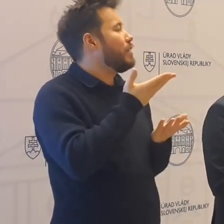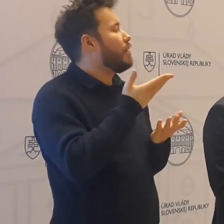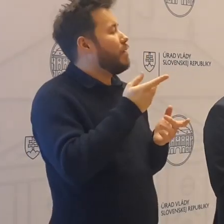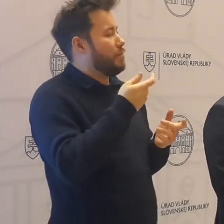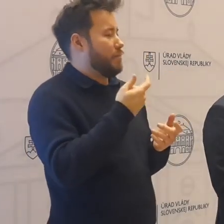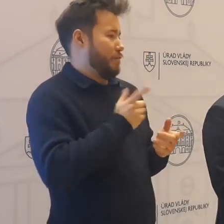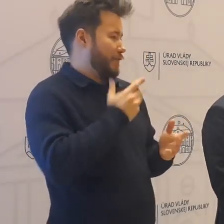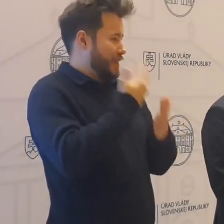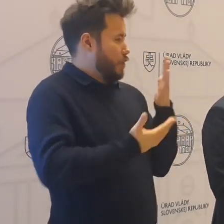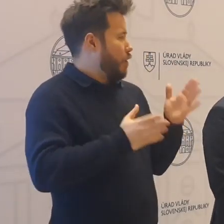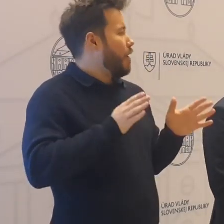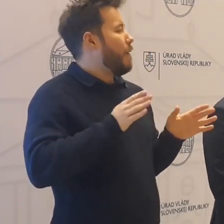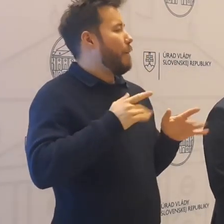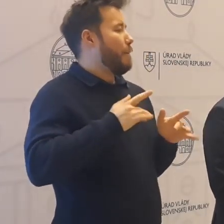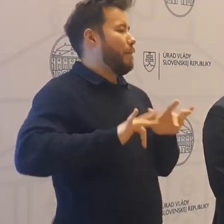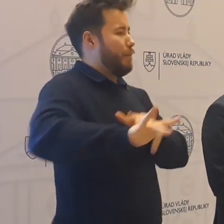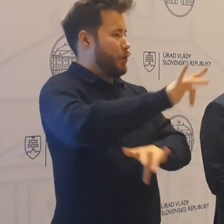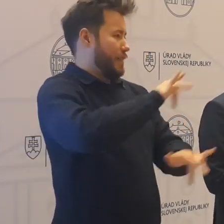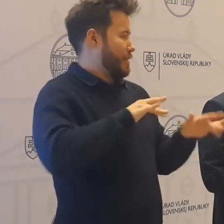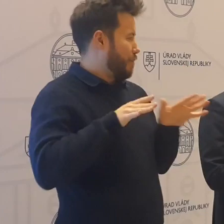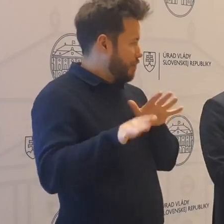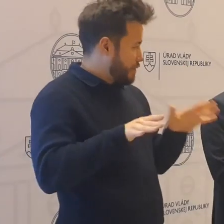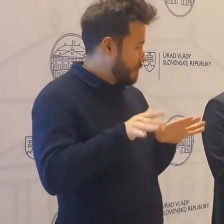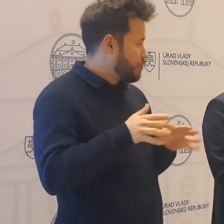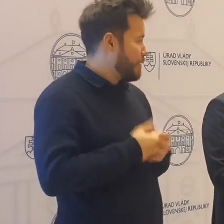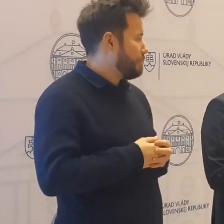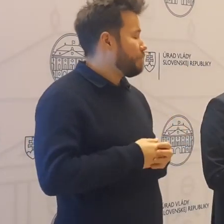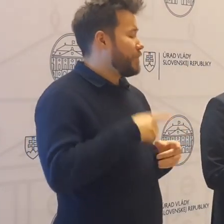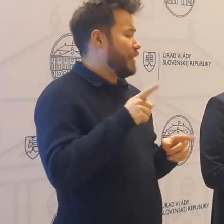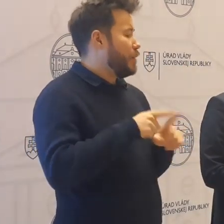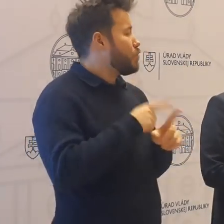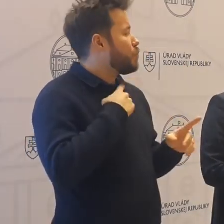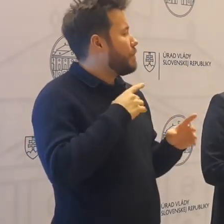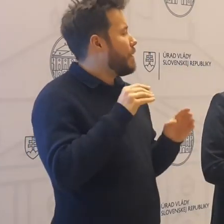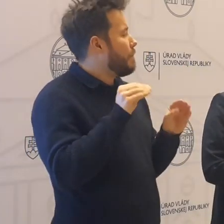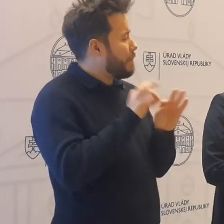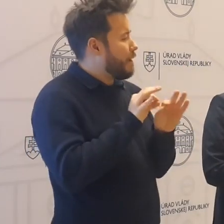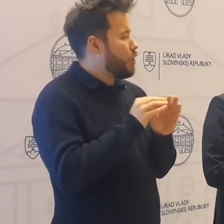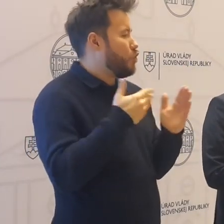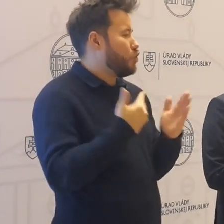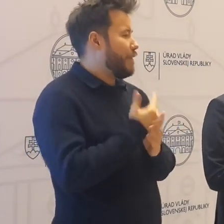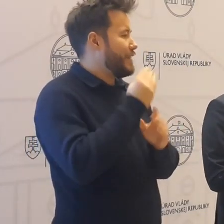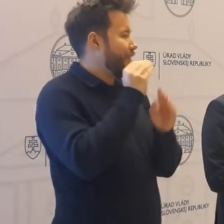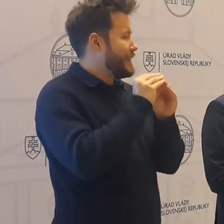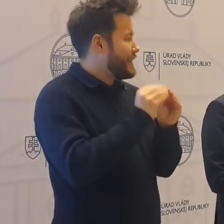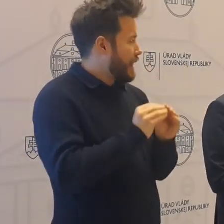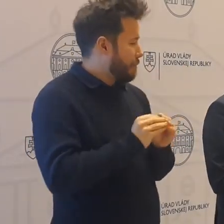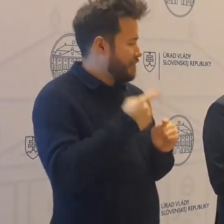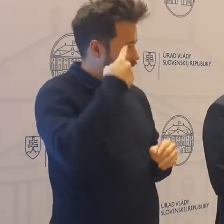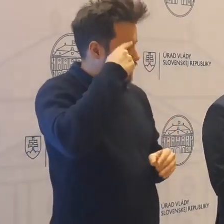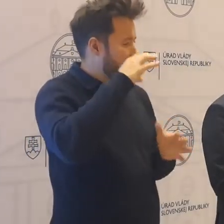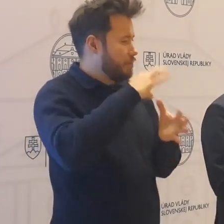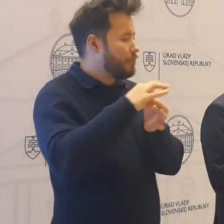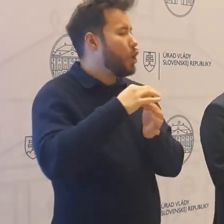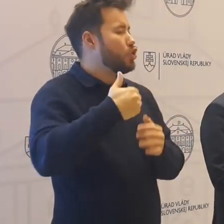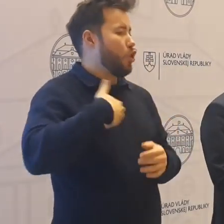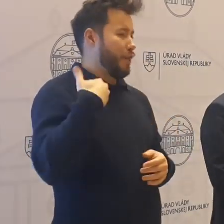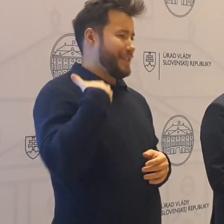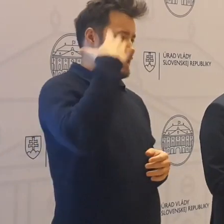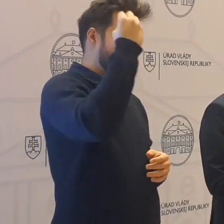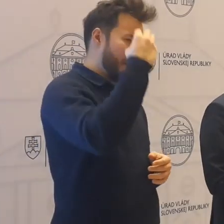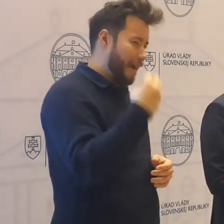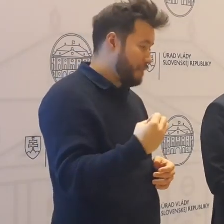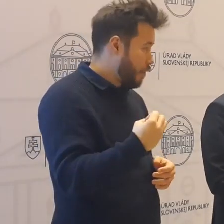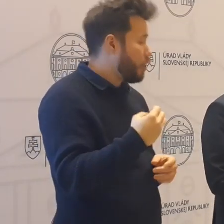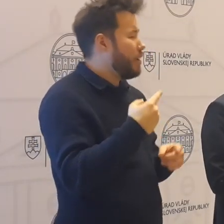Budeme pripravovať nový modul vzdelávania. Bude veľmi podobný tomu, čo máme. Budeme dodržiavať školský semafor, ale budú tam ešte ďalšie